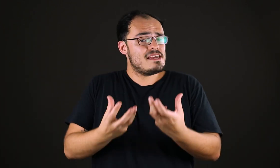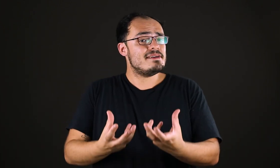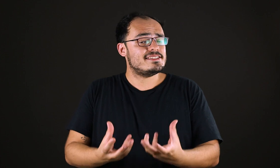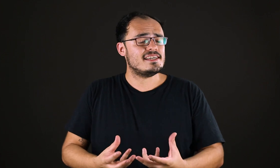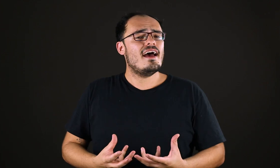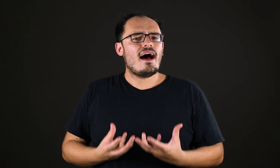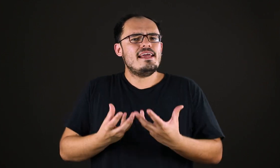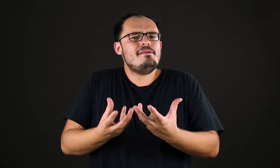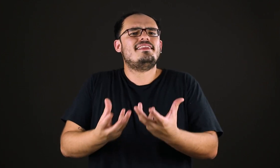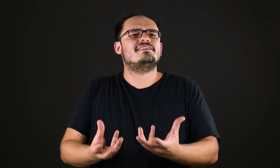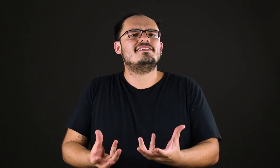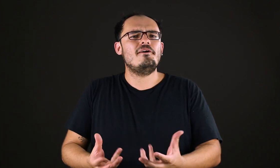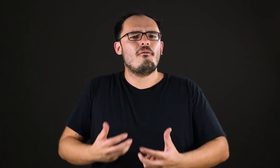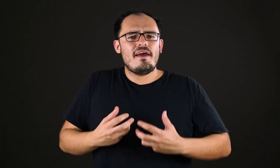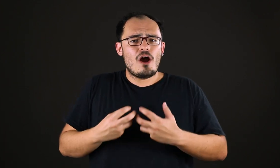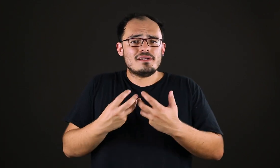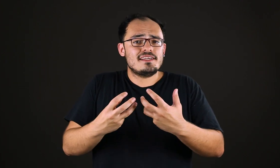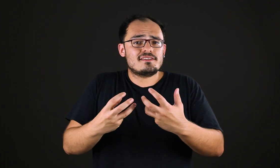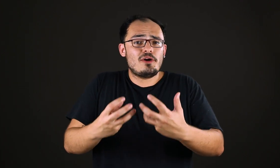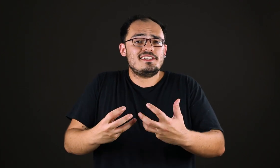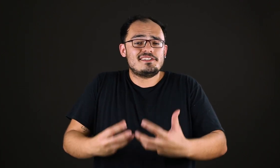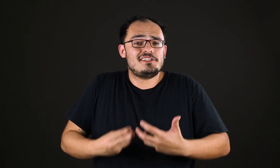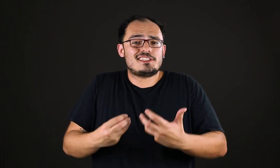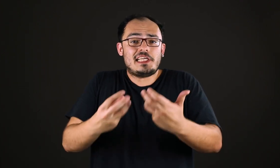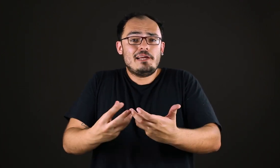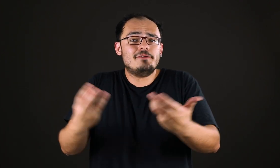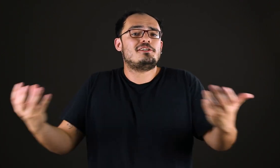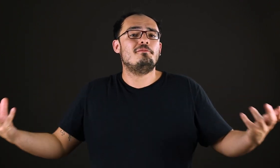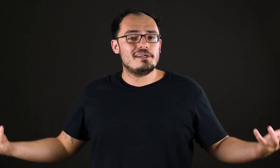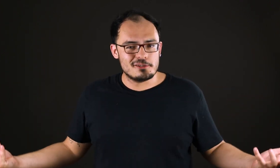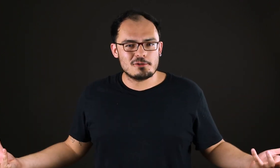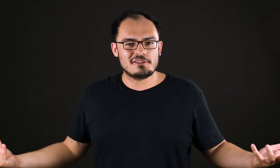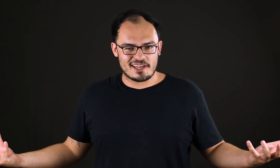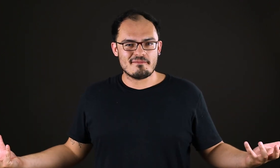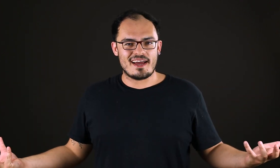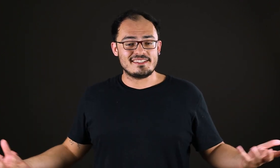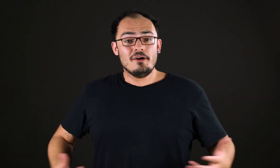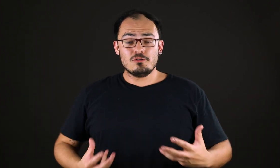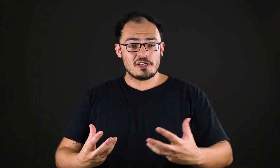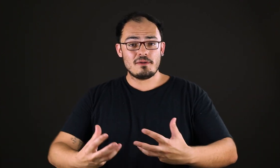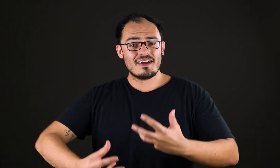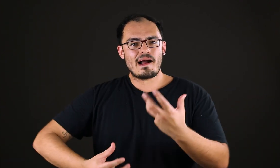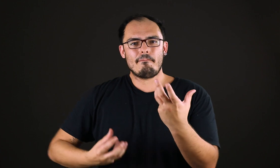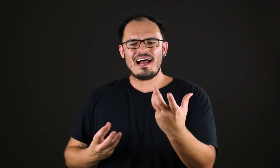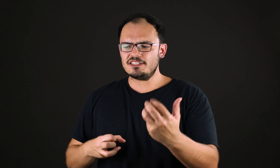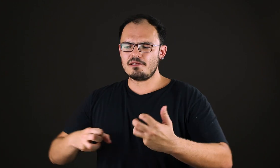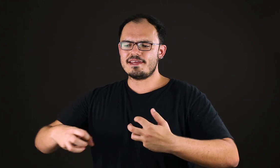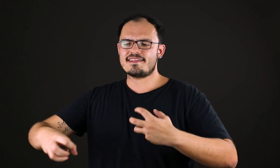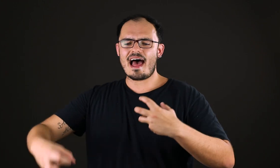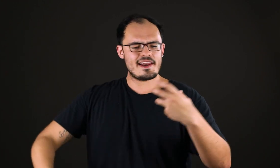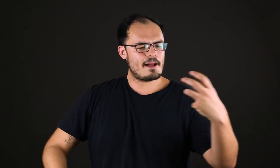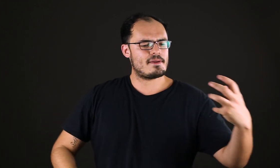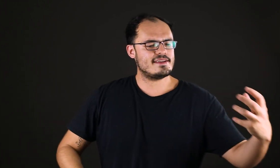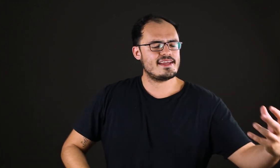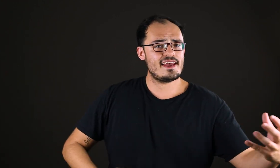mímese. A imitação é uma das coisas que distinguem o ser humano dos outros animais. O ser humano é capaz de imitar e aprender